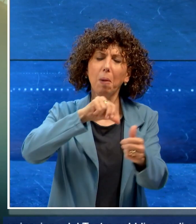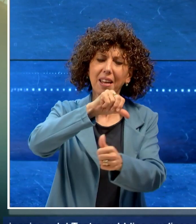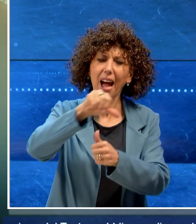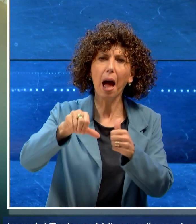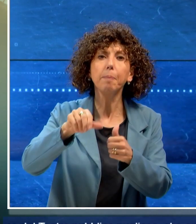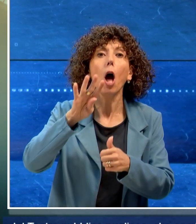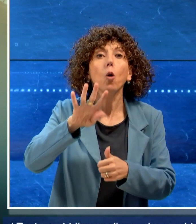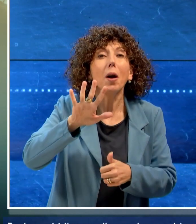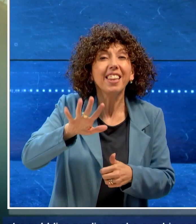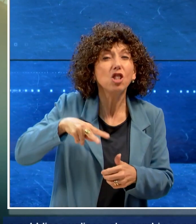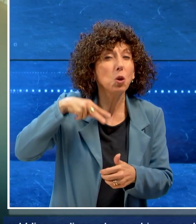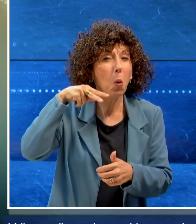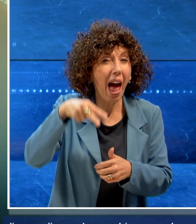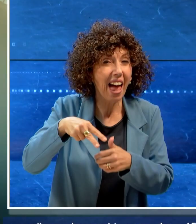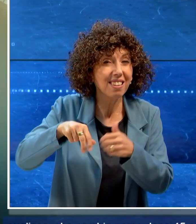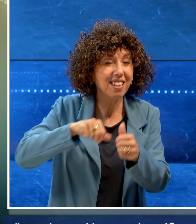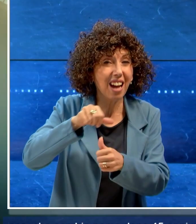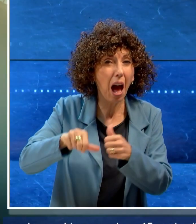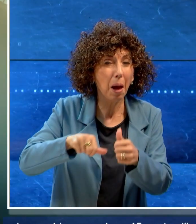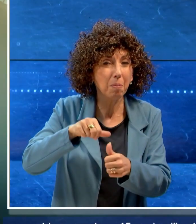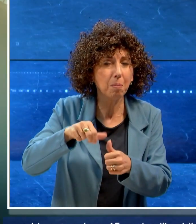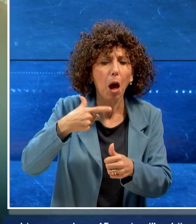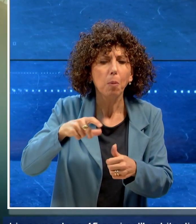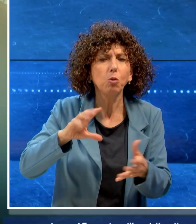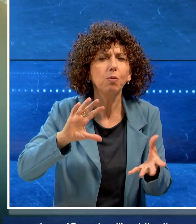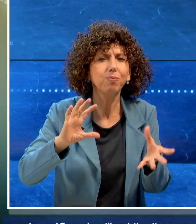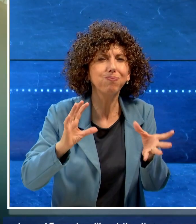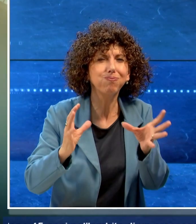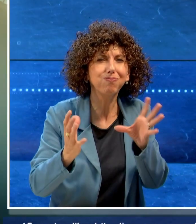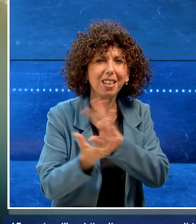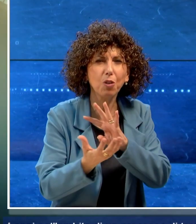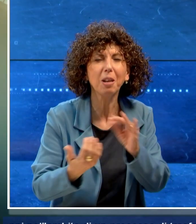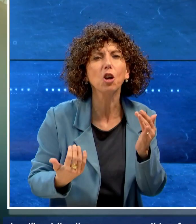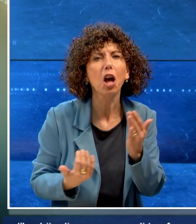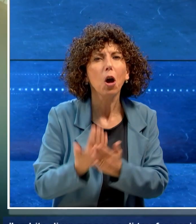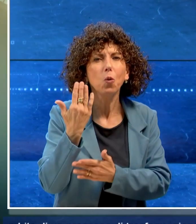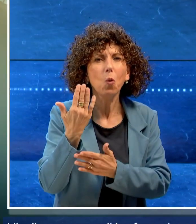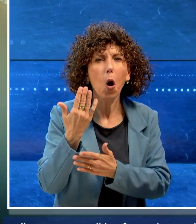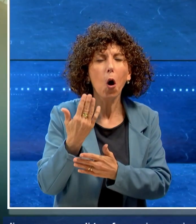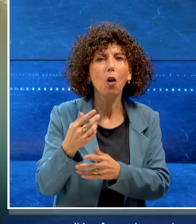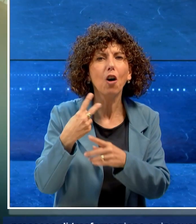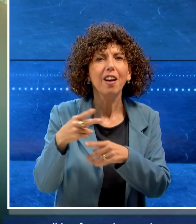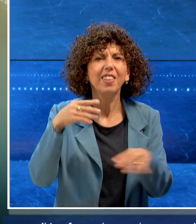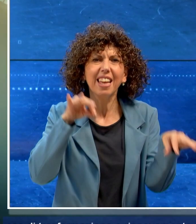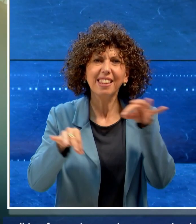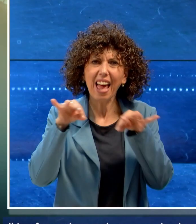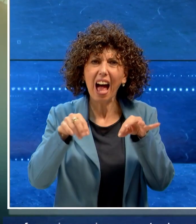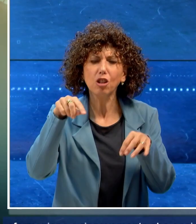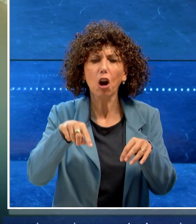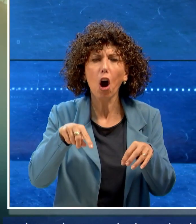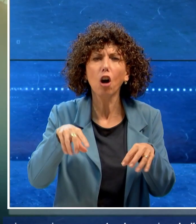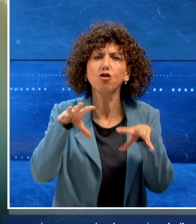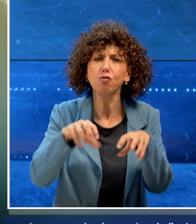45 anni nell'ambito di un processo di trasformazione e rinnovamento che vede l'ente impegnato oggi in